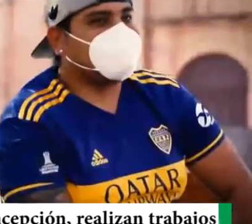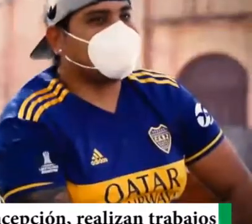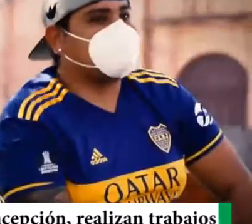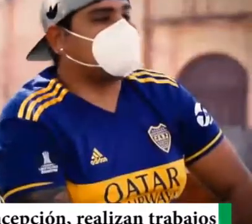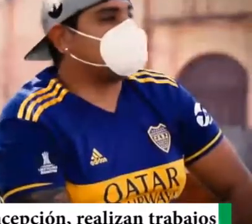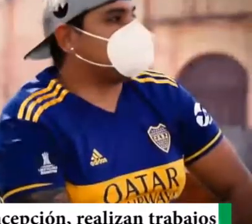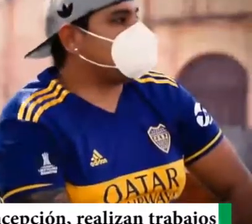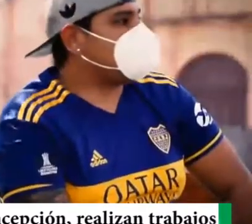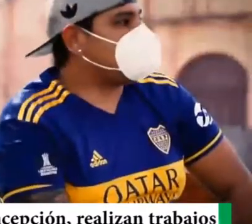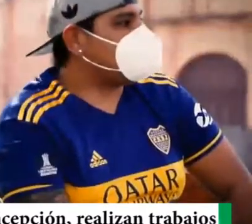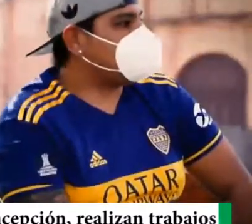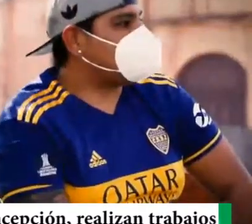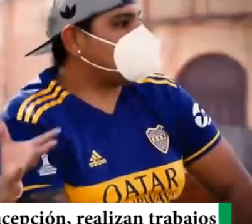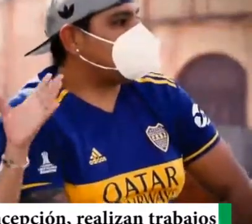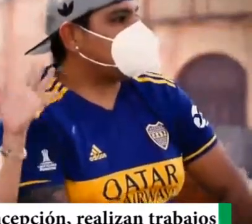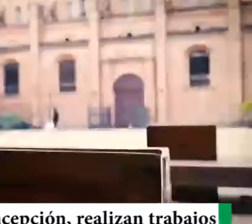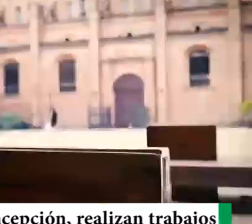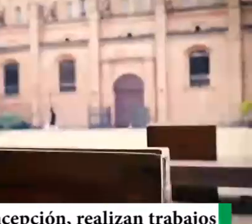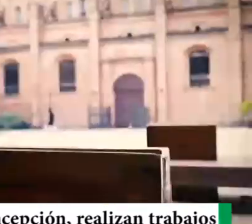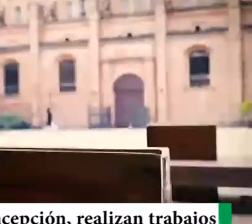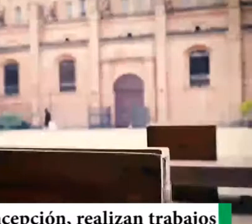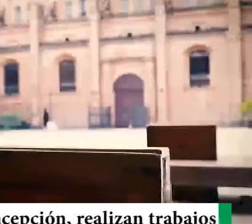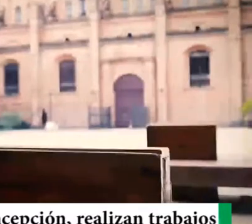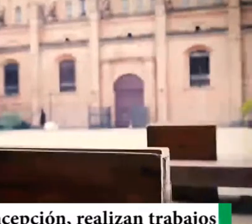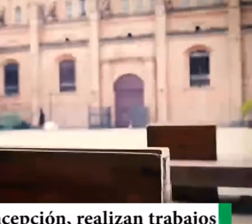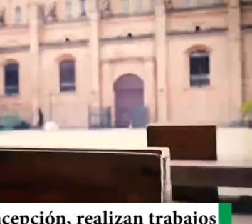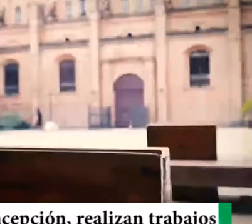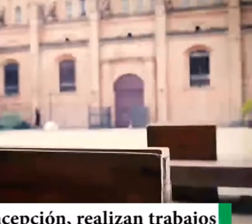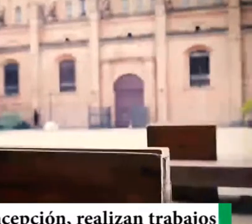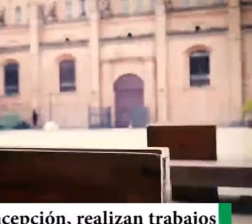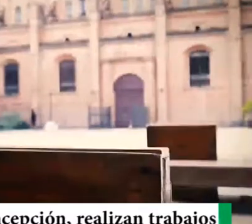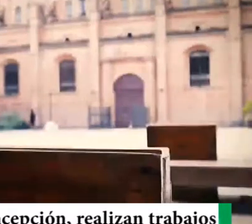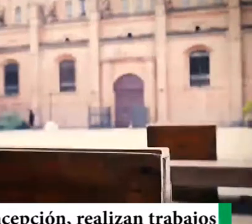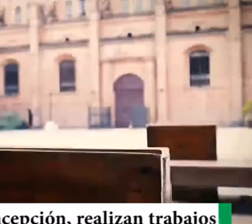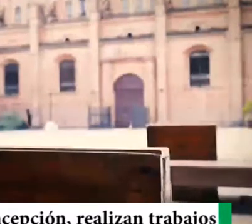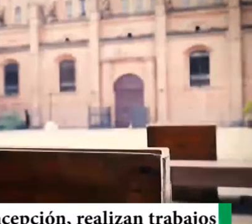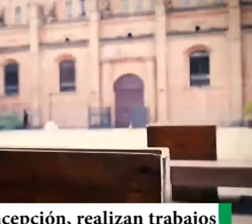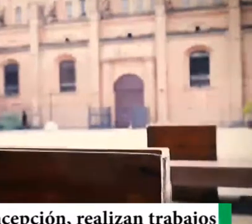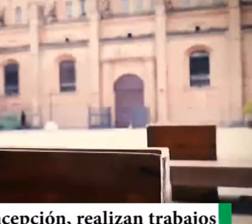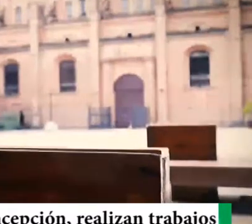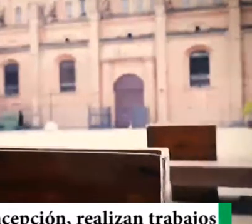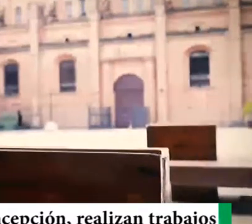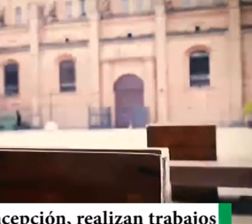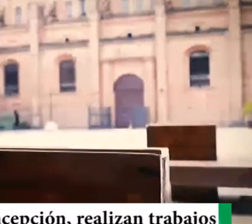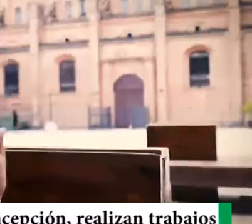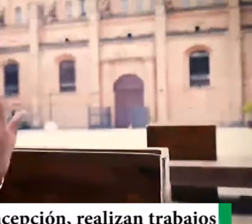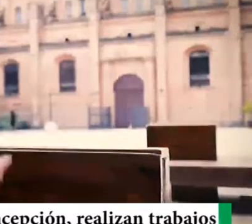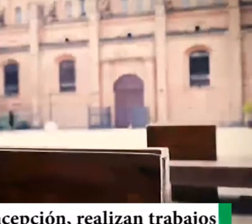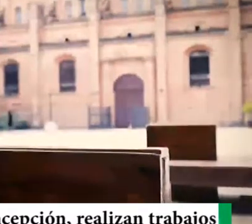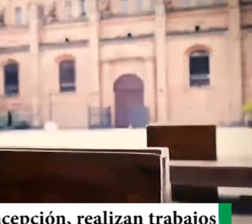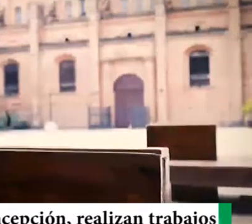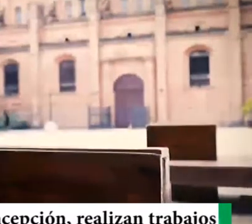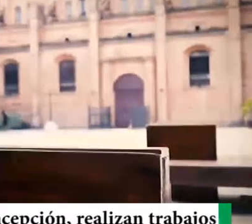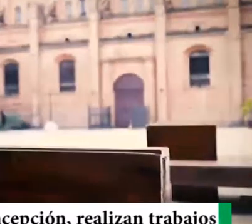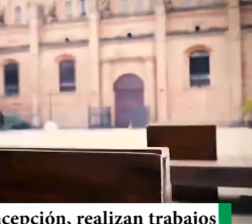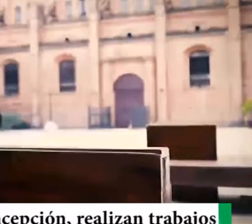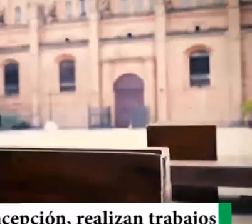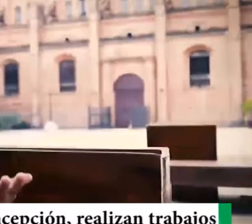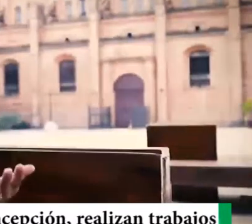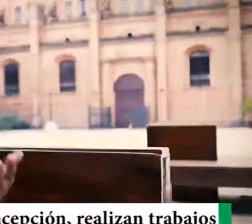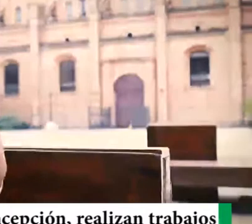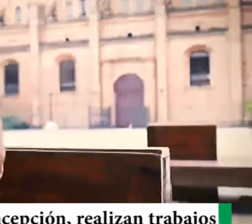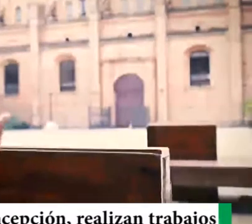bien, y él se ponía peor. Es muy difícil, estar en esa situación, porque se te vienen cosas a la mente,